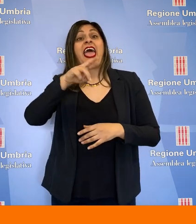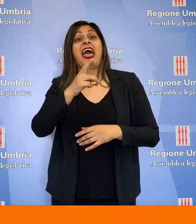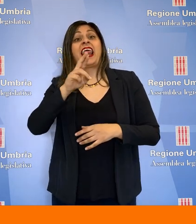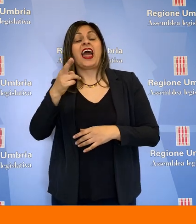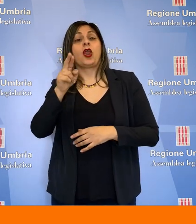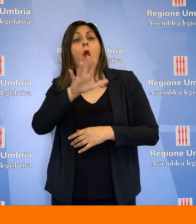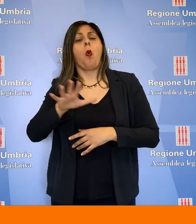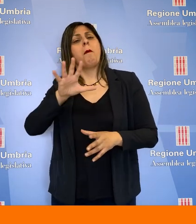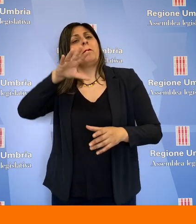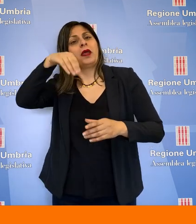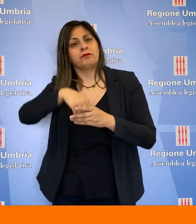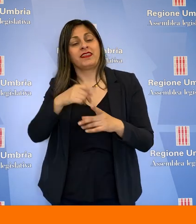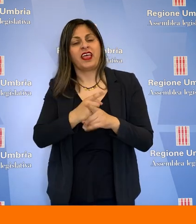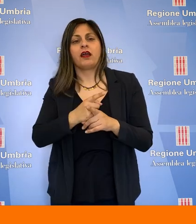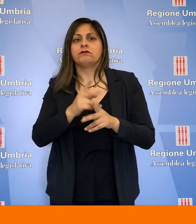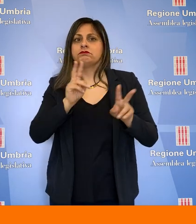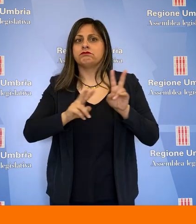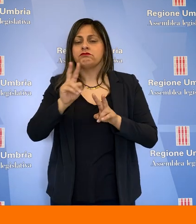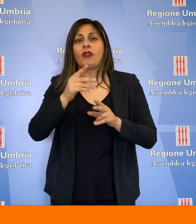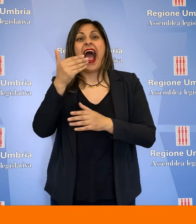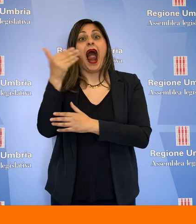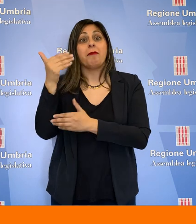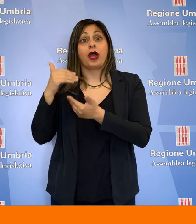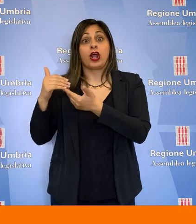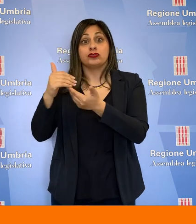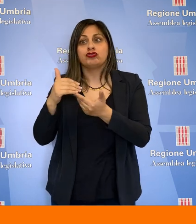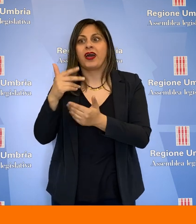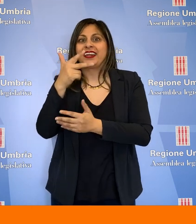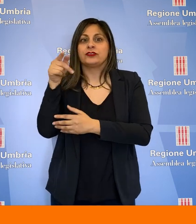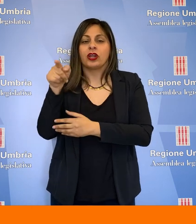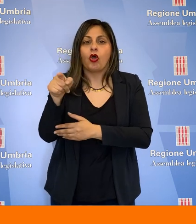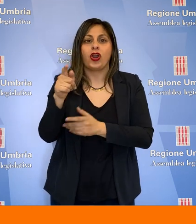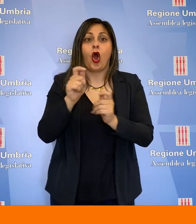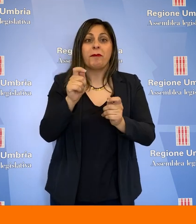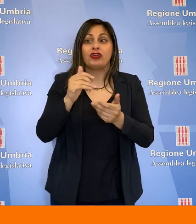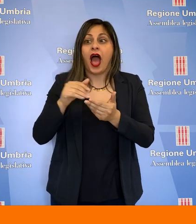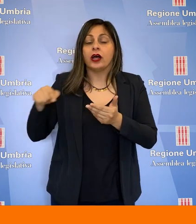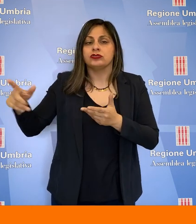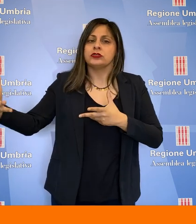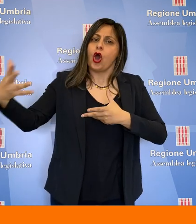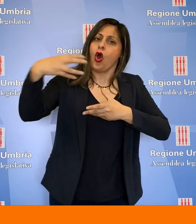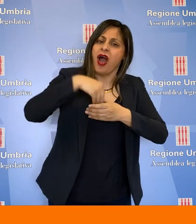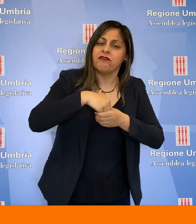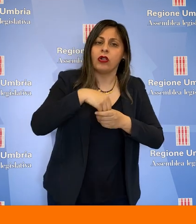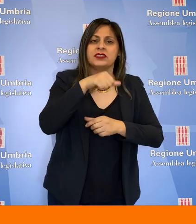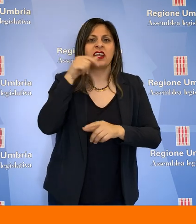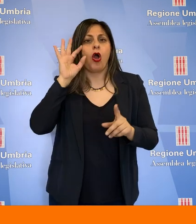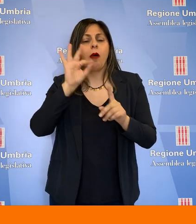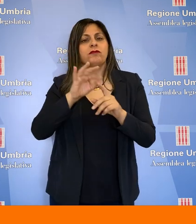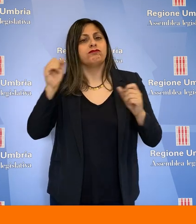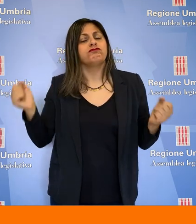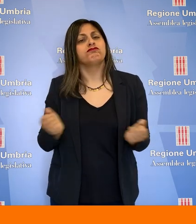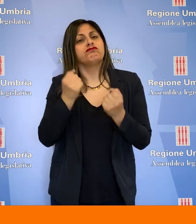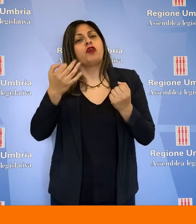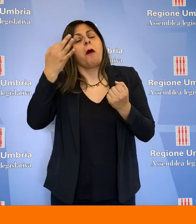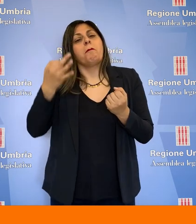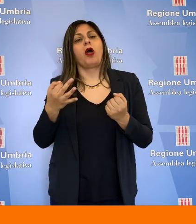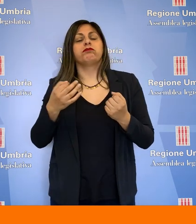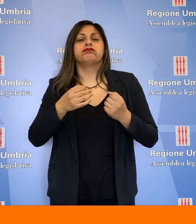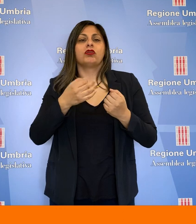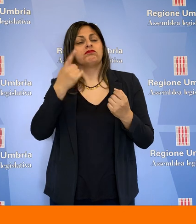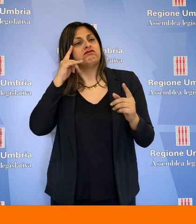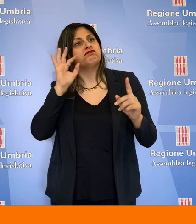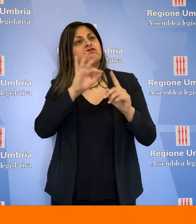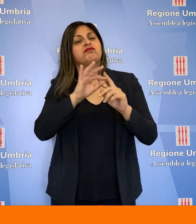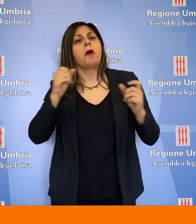dell'Umbria coinvolgendo le associazioni degli albergatori, dei ristoratori e dei commercianti al fine di promuovere il brand della